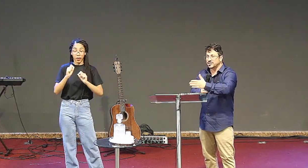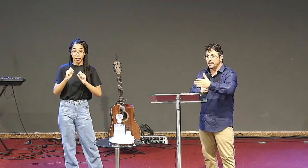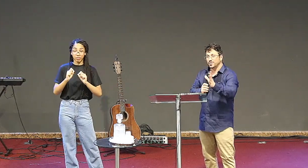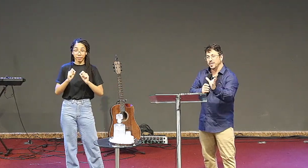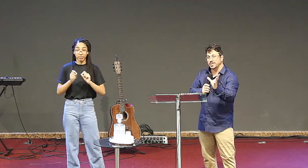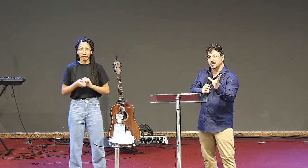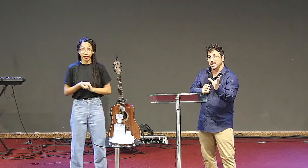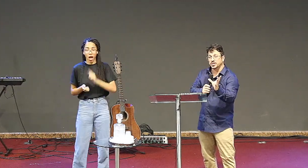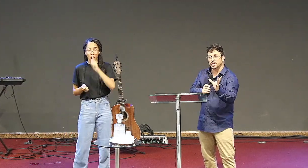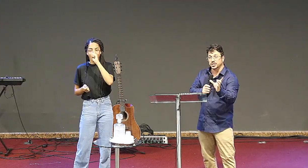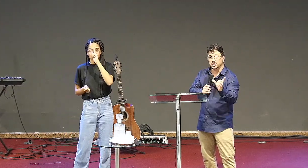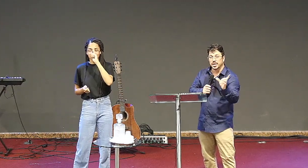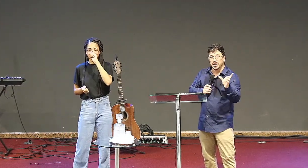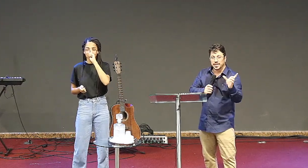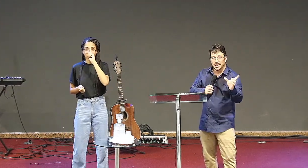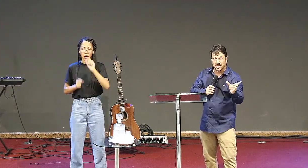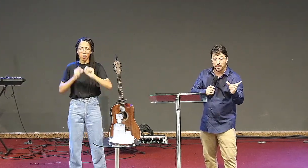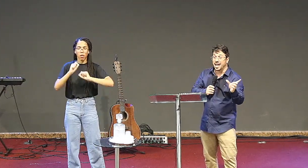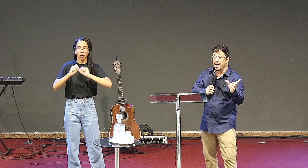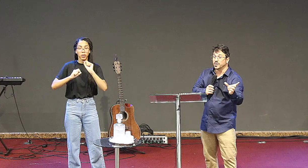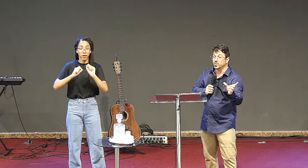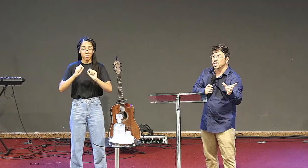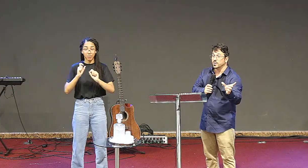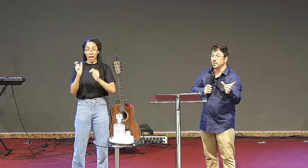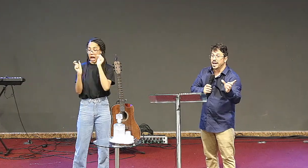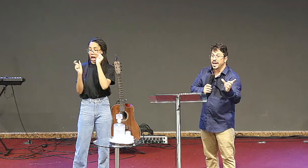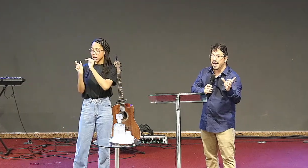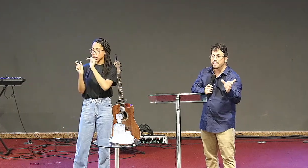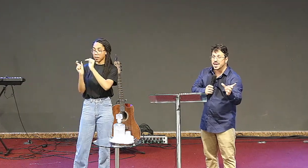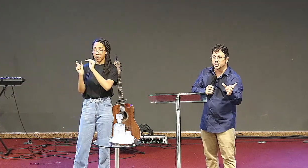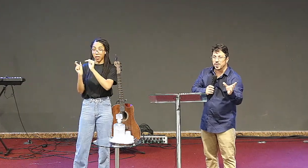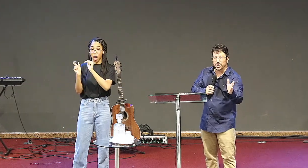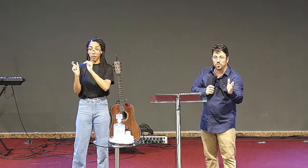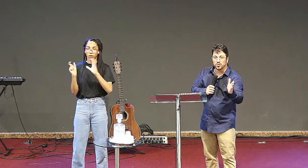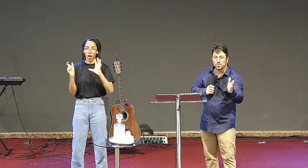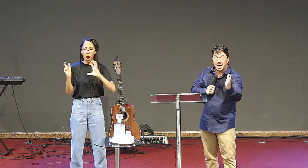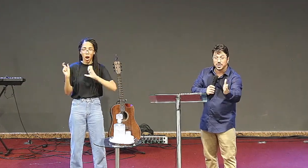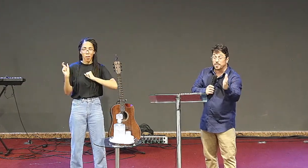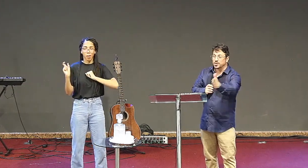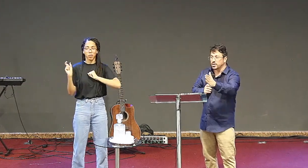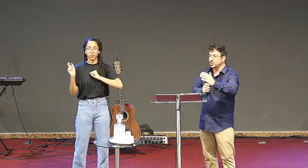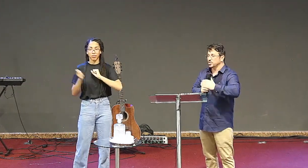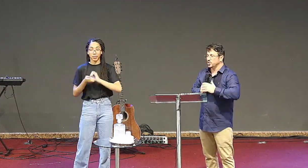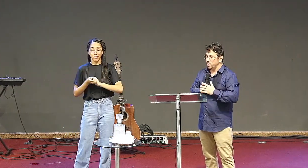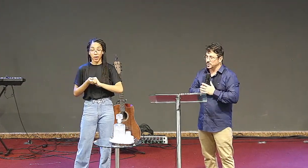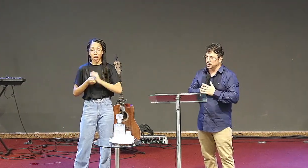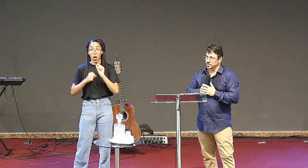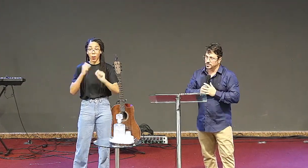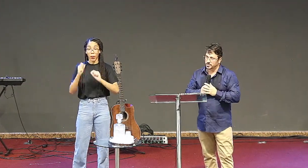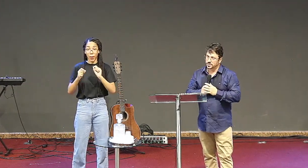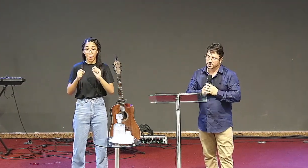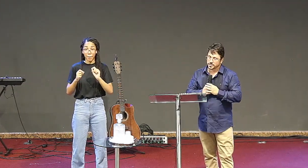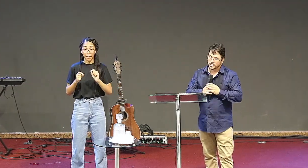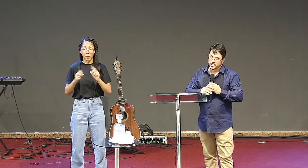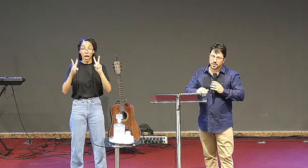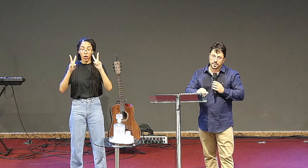do novo testamento vai me dizer o seguinte, que essa palavra no grego é a mesma para quando um marido abandona sua esposa,